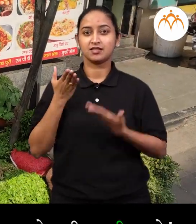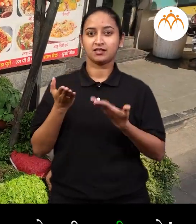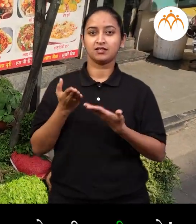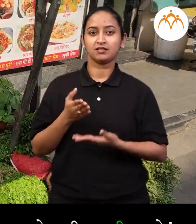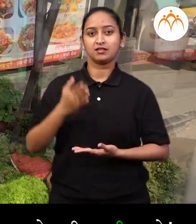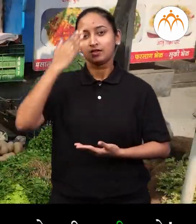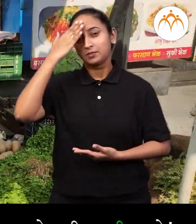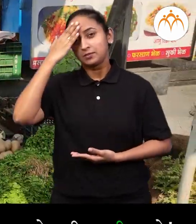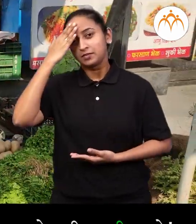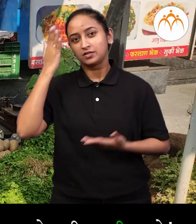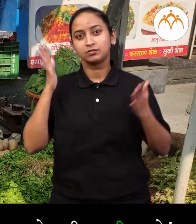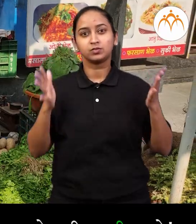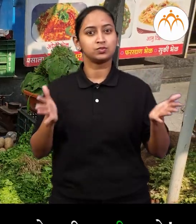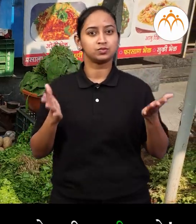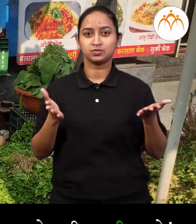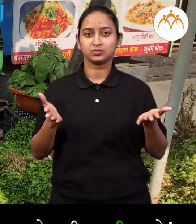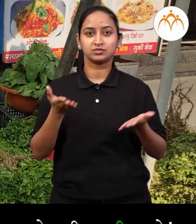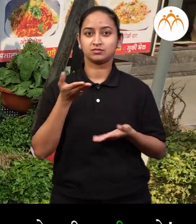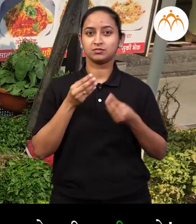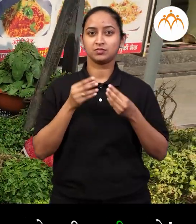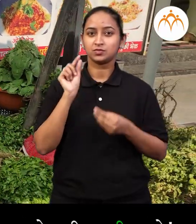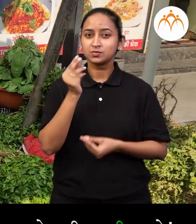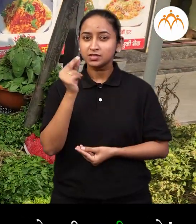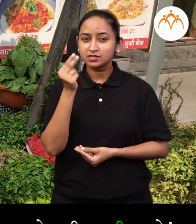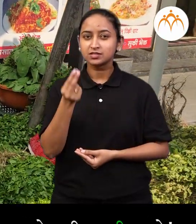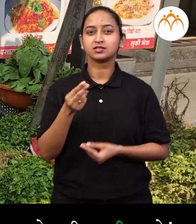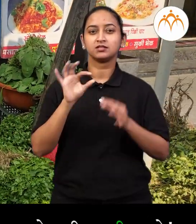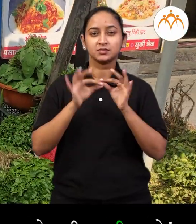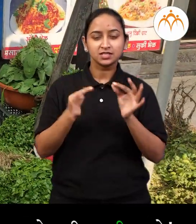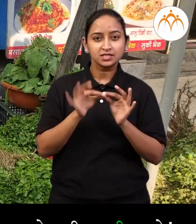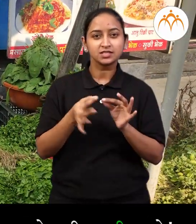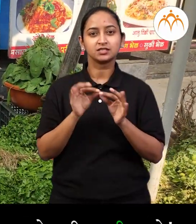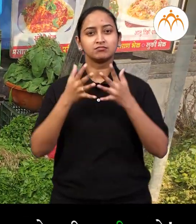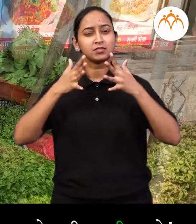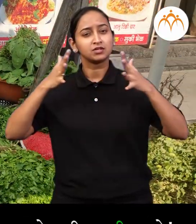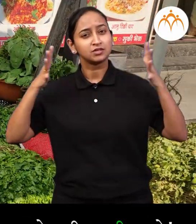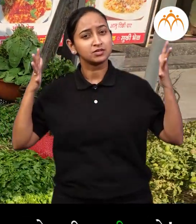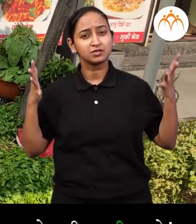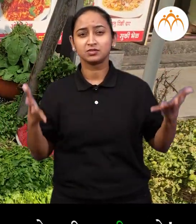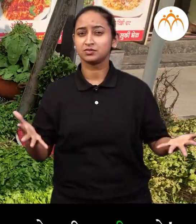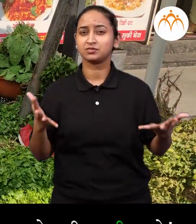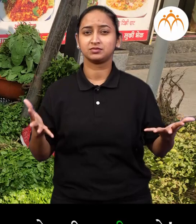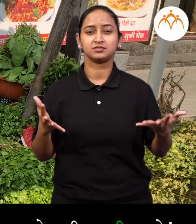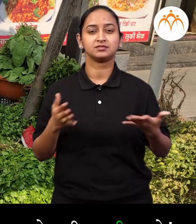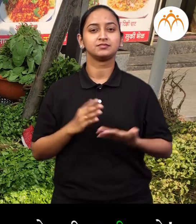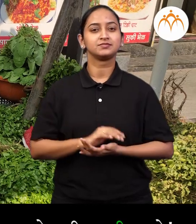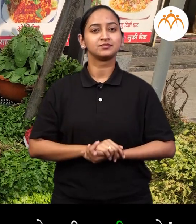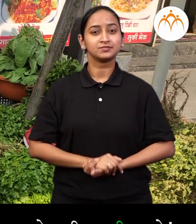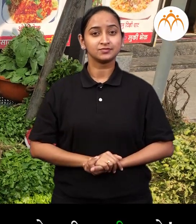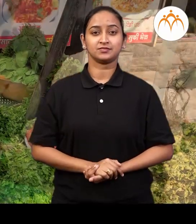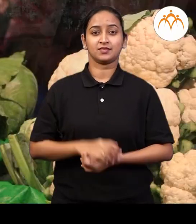बाप्रे या चकडे क्योडी भाजी आहे